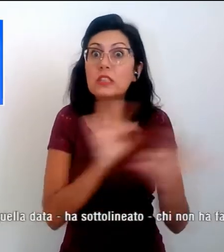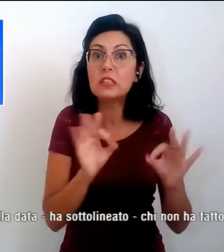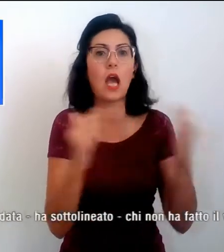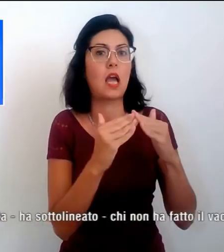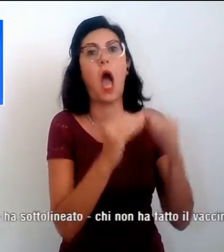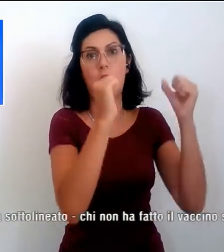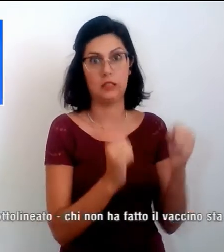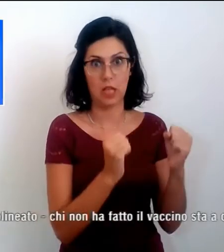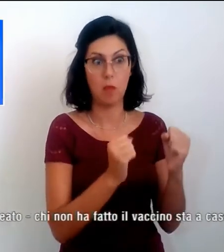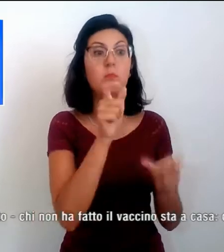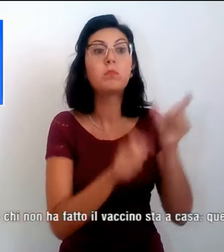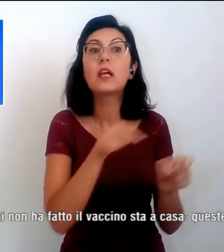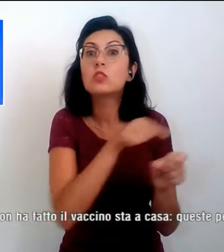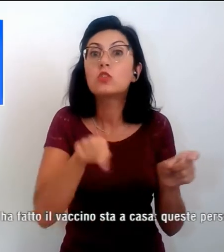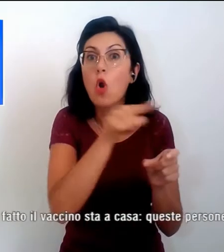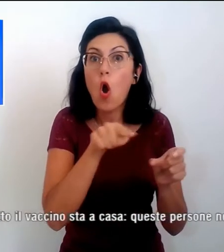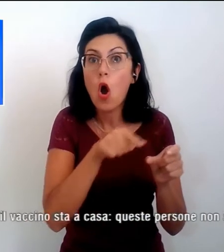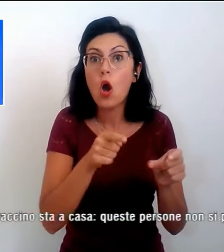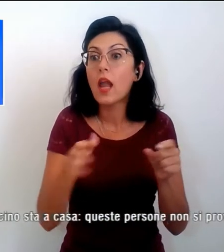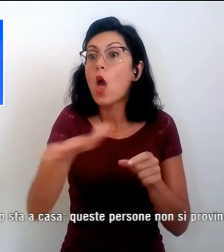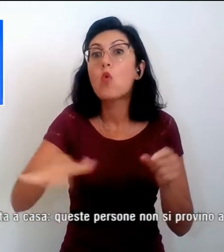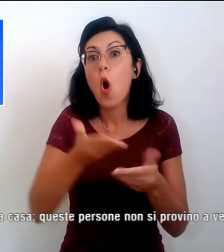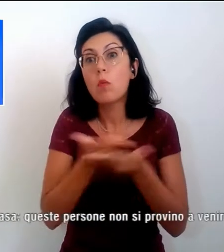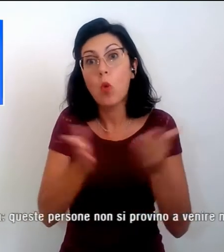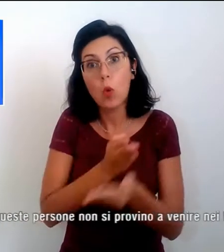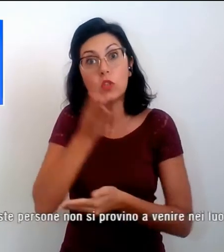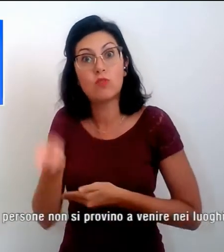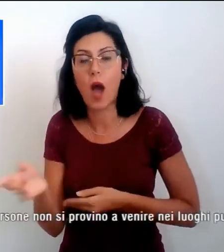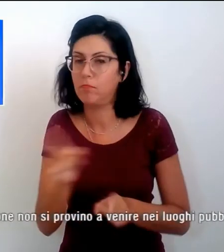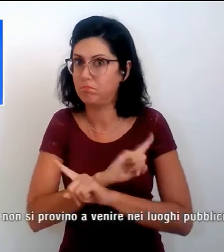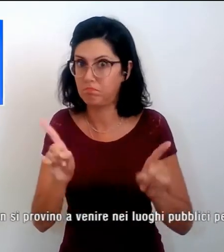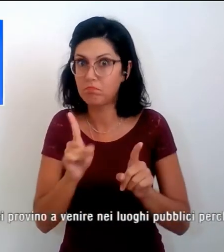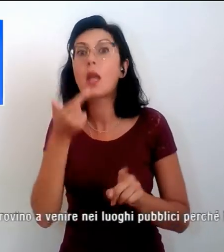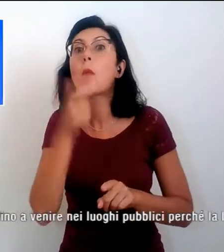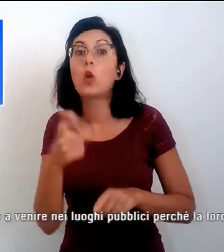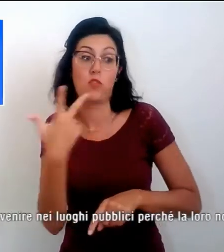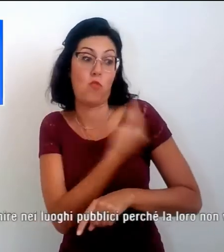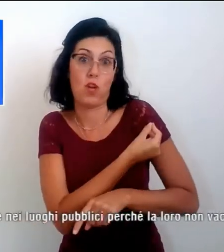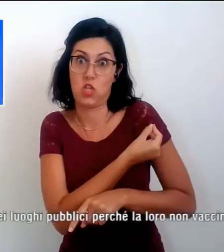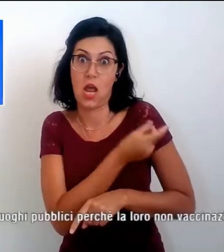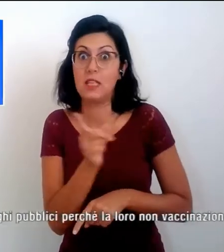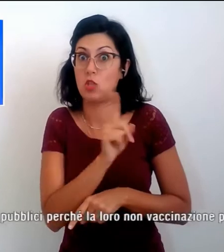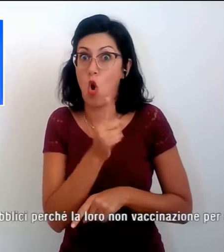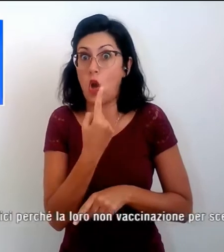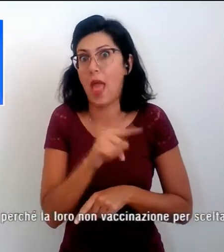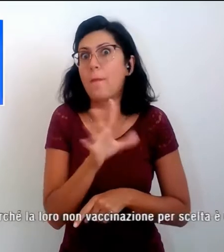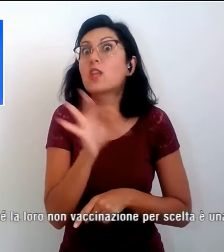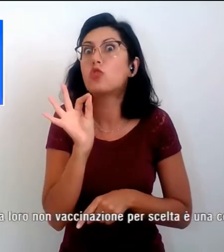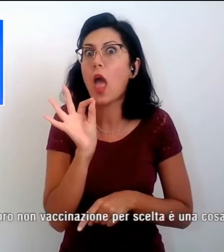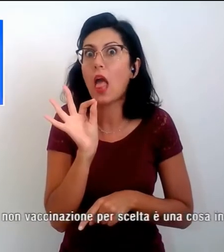provino a venire nei luoghi pubblici perché la loro vaccinazione, la loro non vaccinazione per scelta, è una cosa